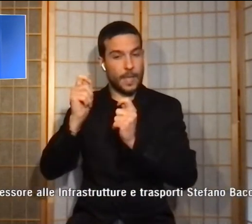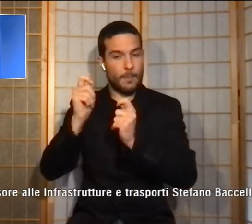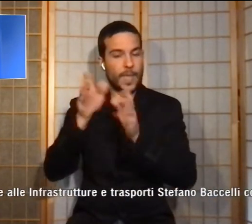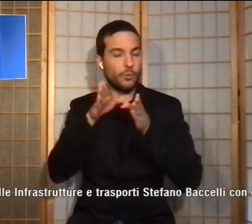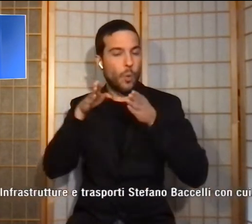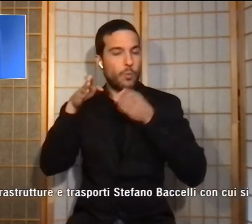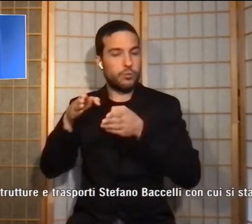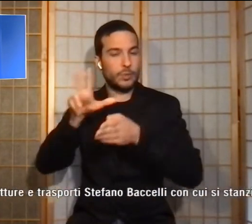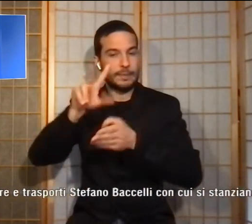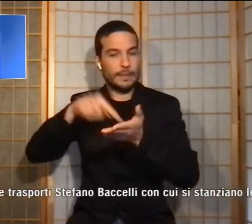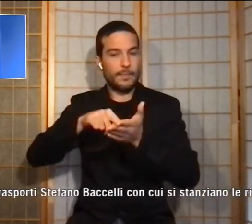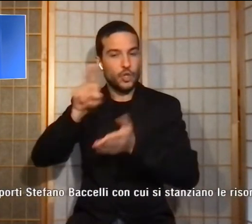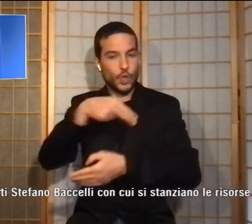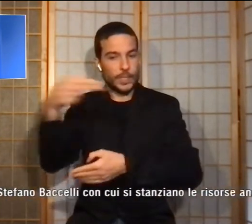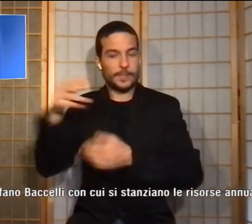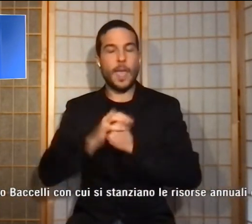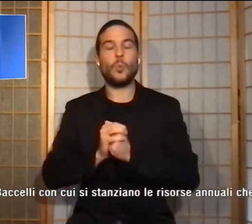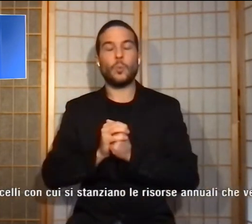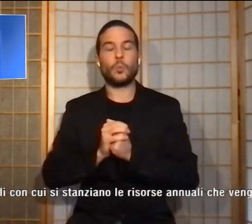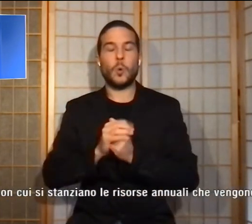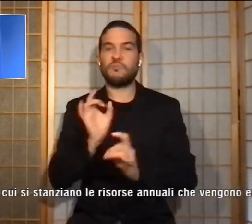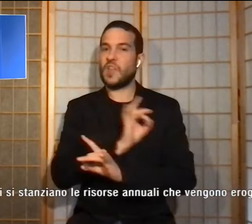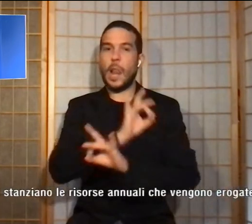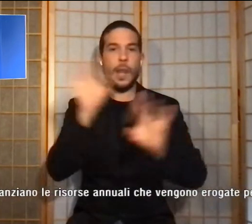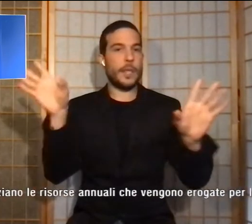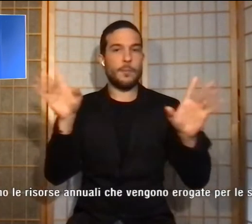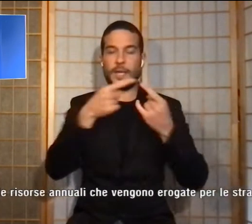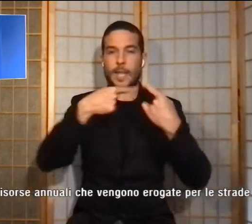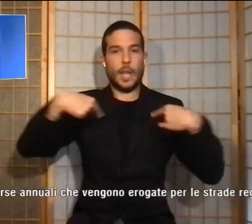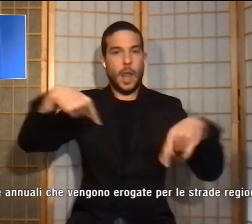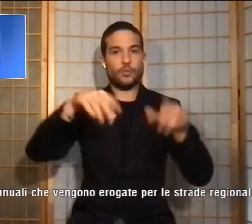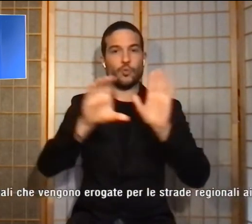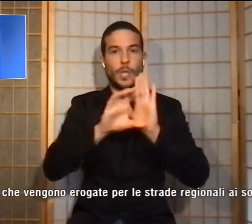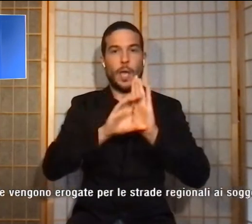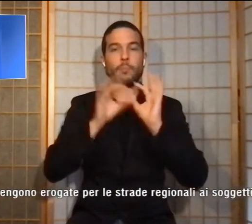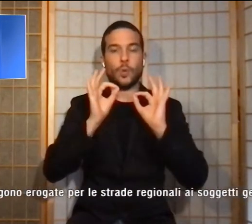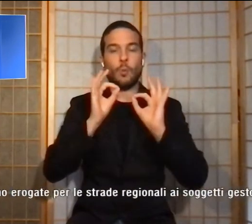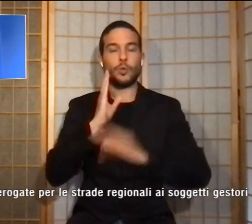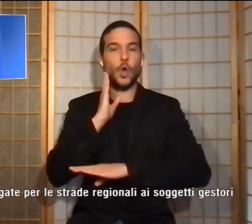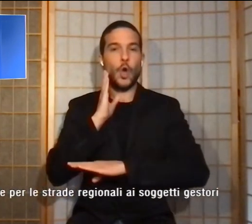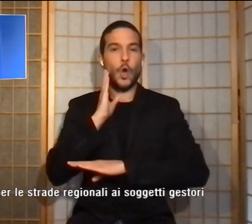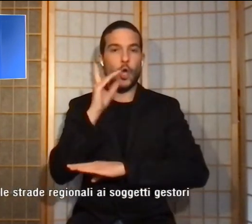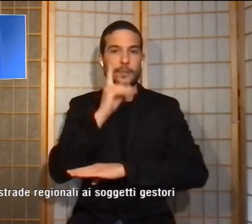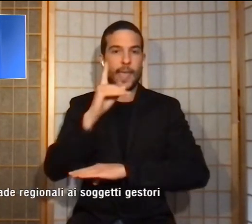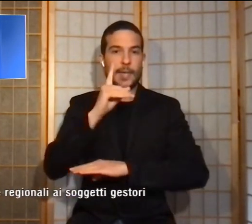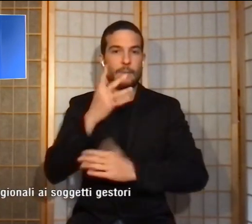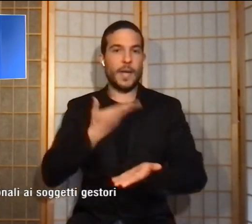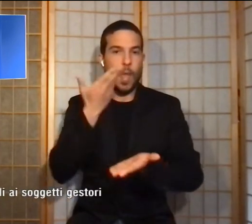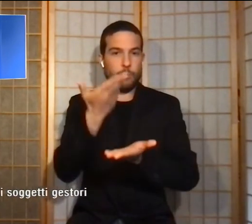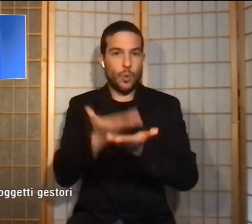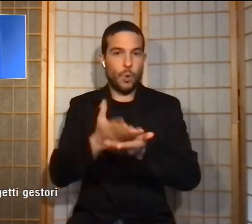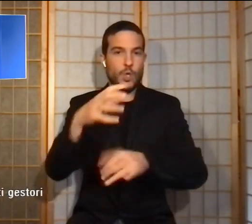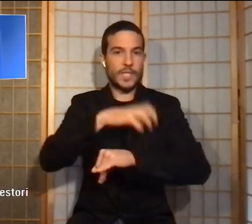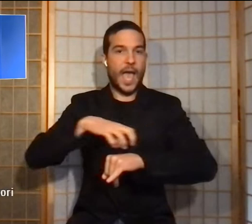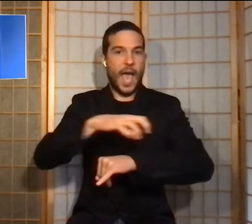C'è il via libera della giunta alla delibera proposta dall'assessore alle infrastrutture